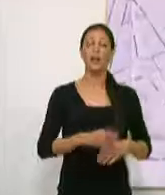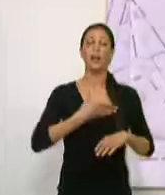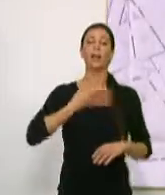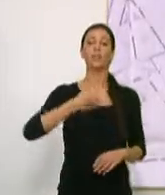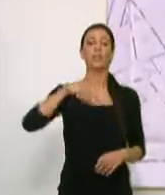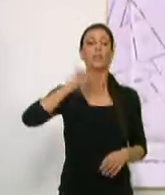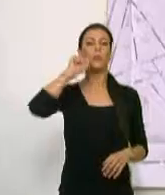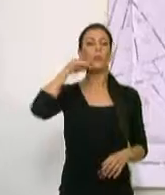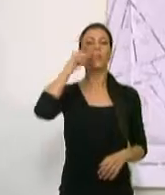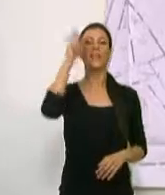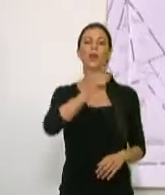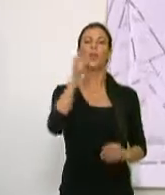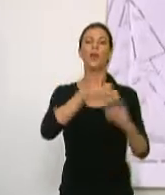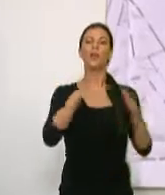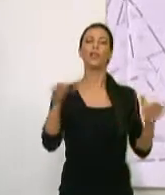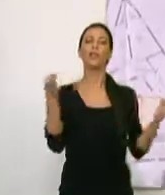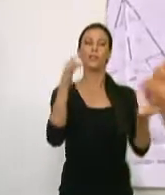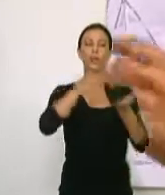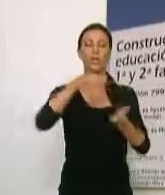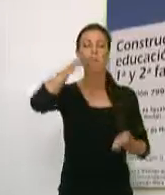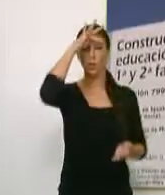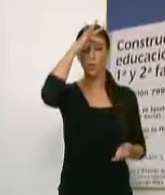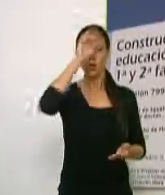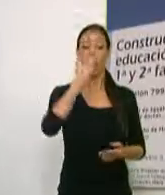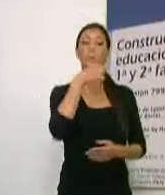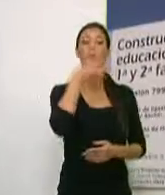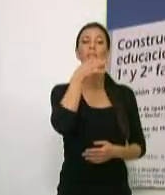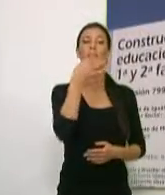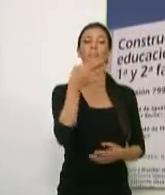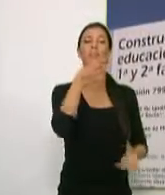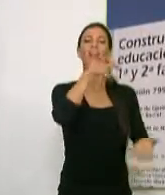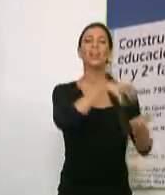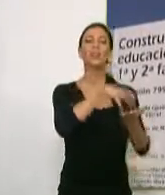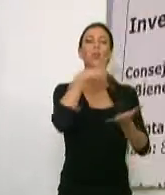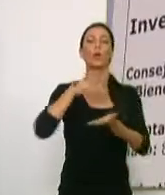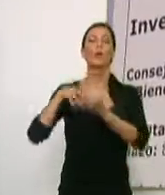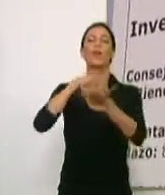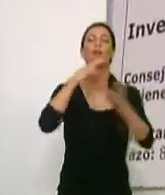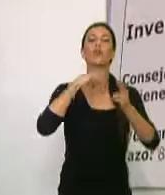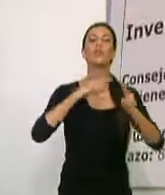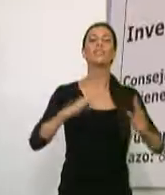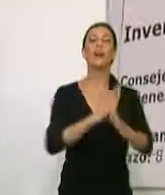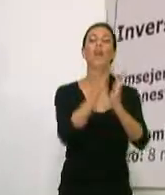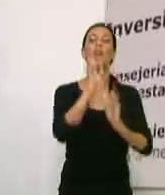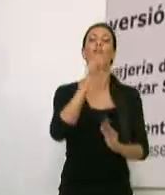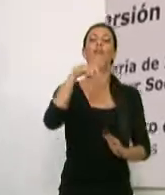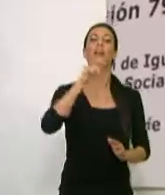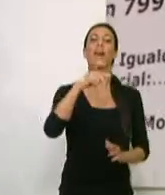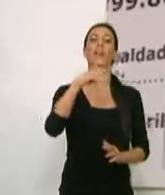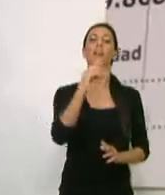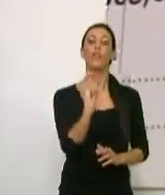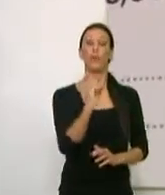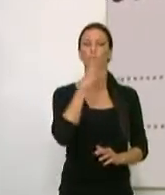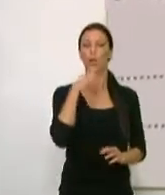La primera edición de la Montereña inaugura este domingo a la una de la tarde en el centro del barrio del Balcón de San Fernando,